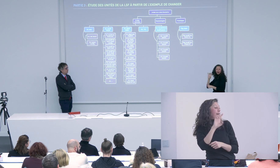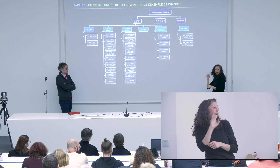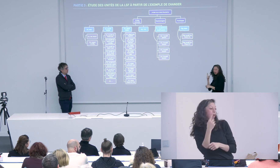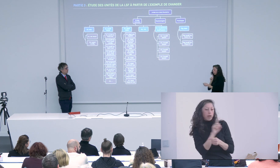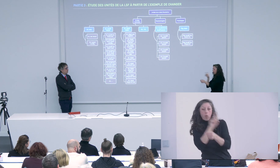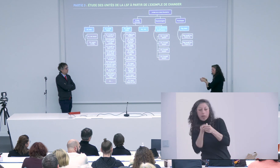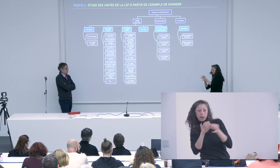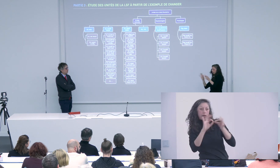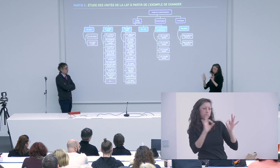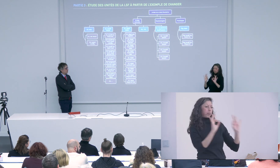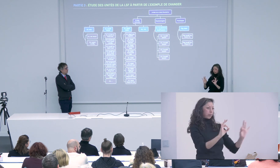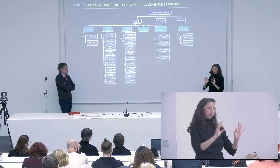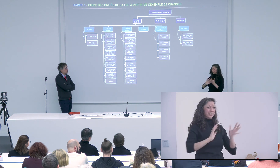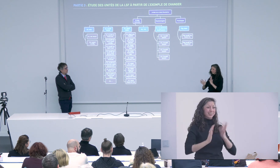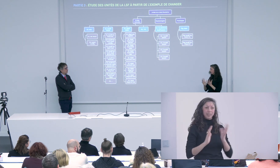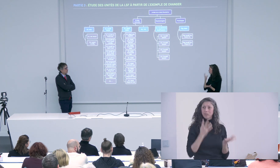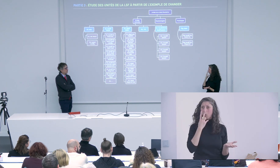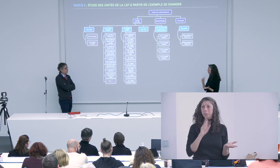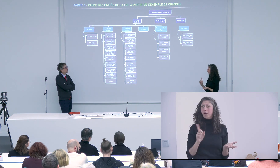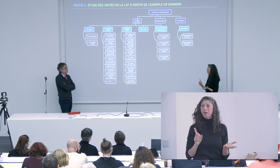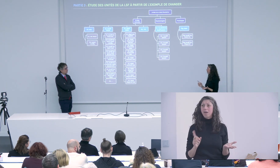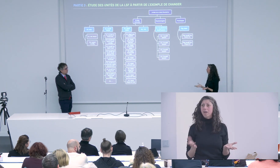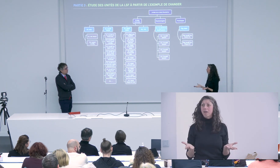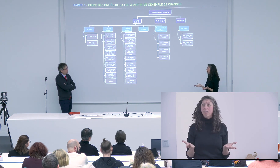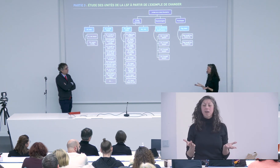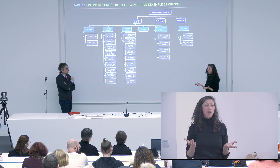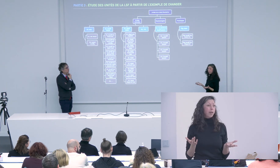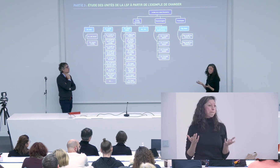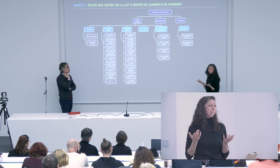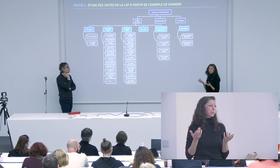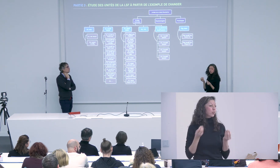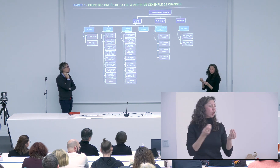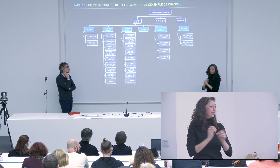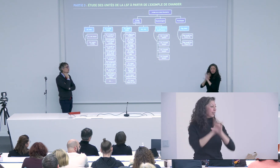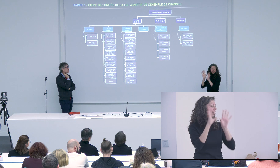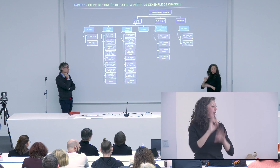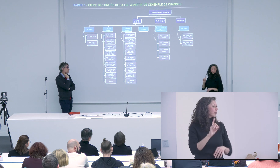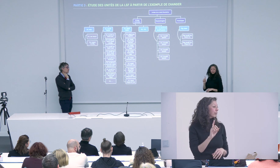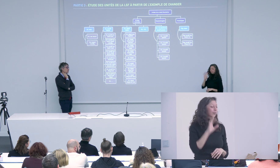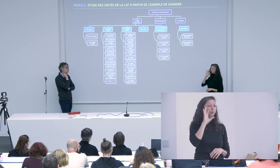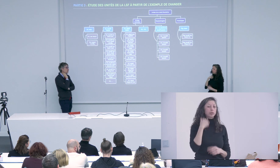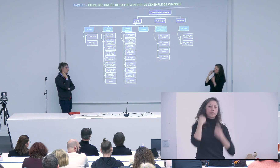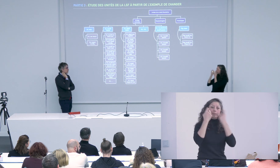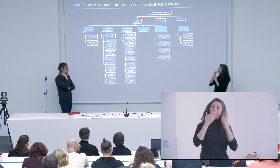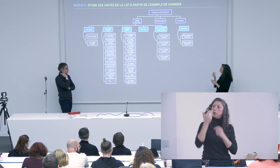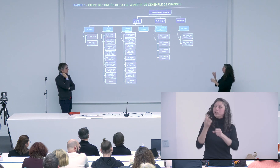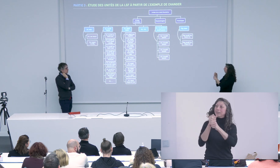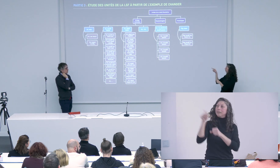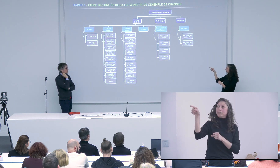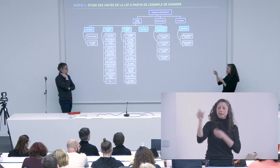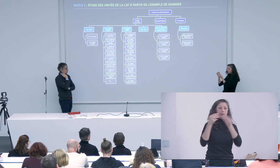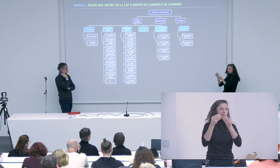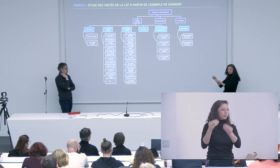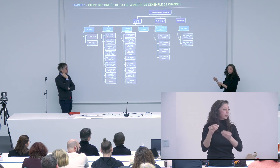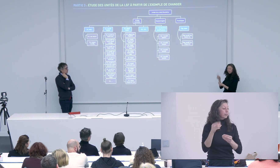avec des verbes qui sont voilà corrélées mais en LSF on n'a pas toute cette approche là donc on